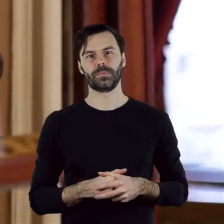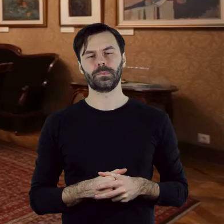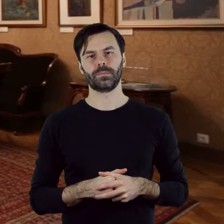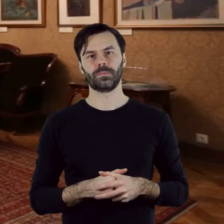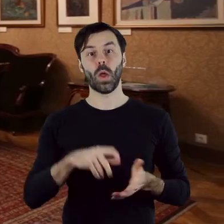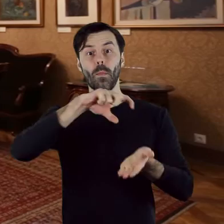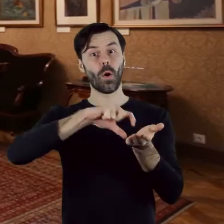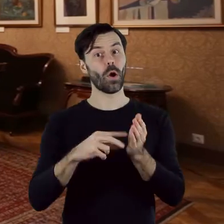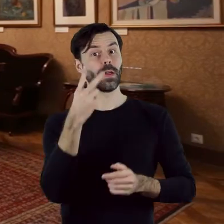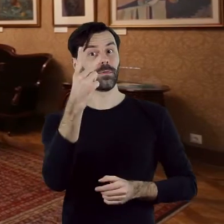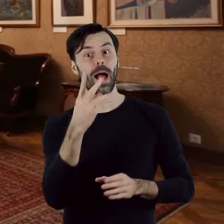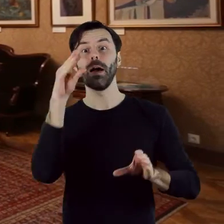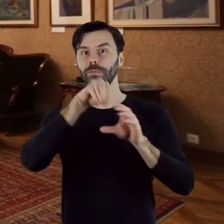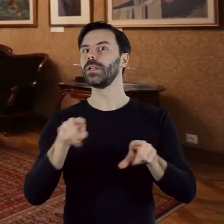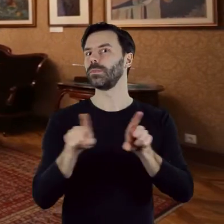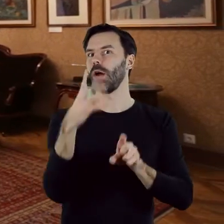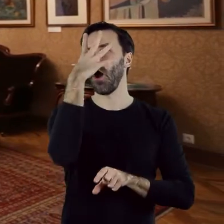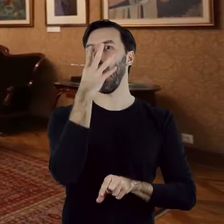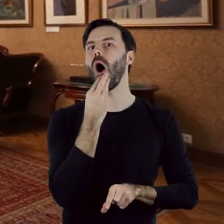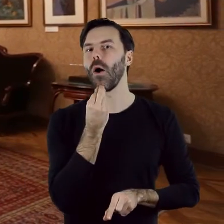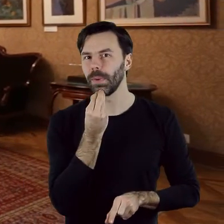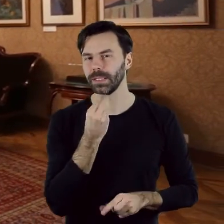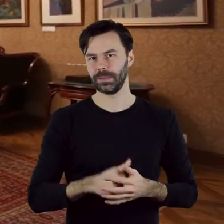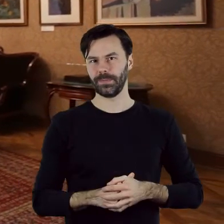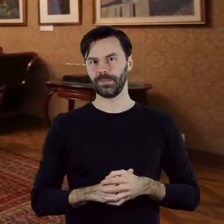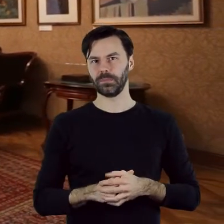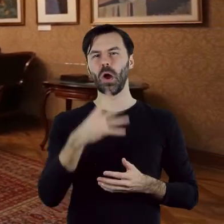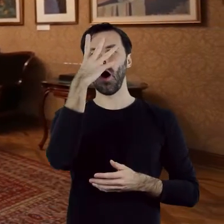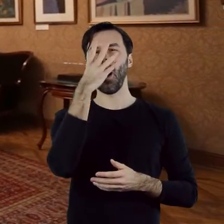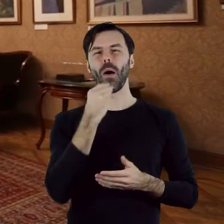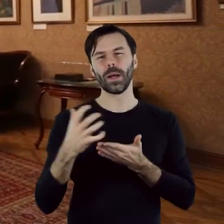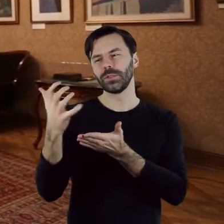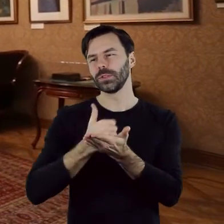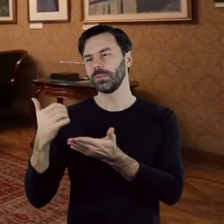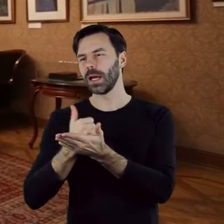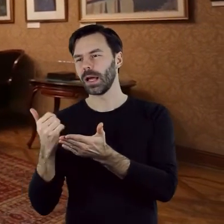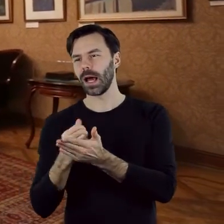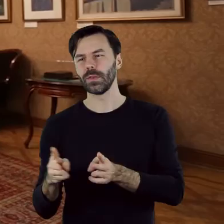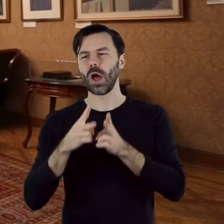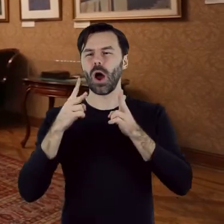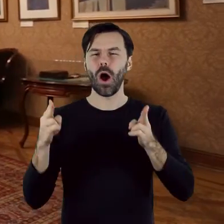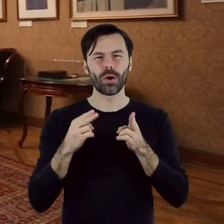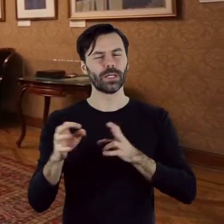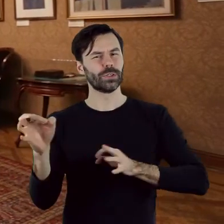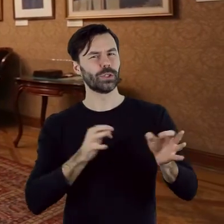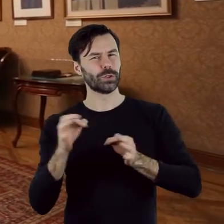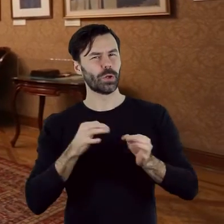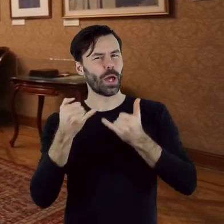Wyposażenie saloników dopełnia kolekcja obrazów gromadzona z uwzględnieniem różnych okresów historycznych i